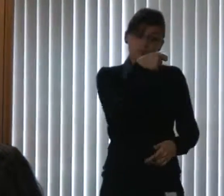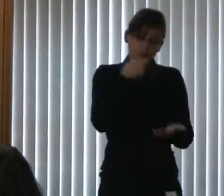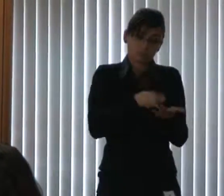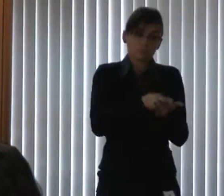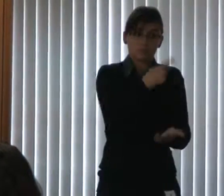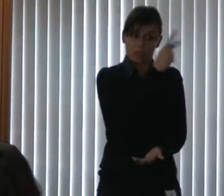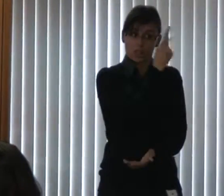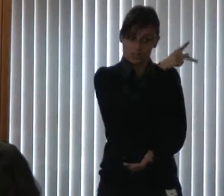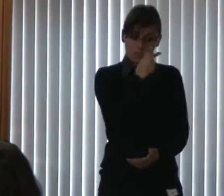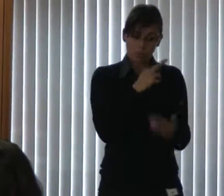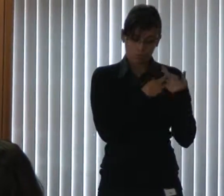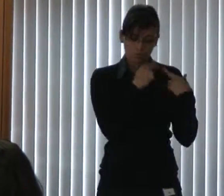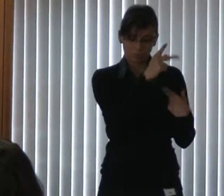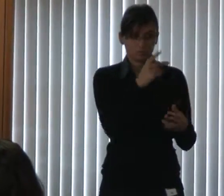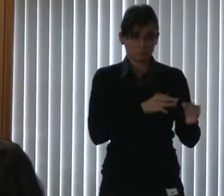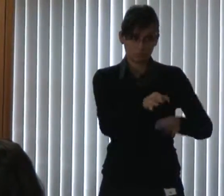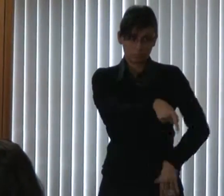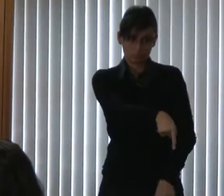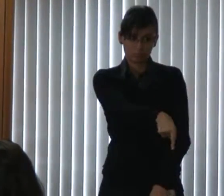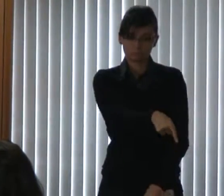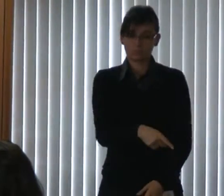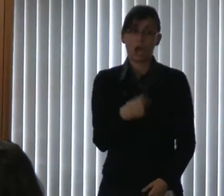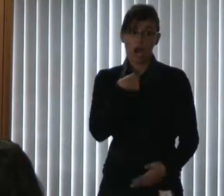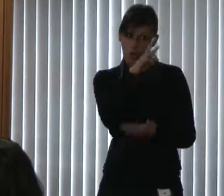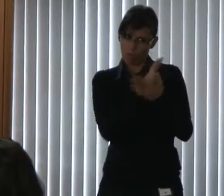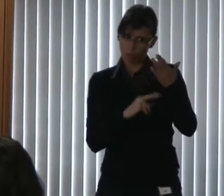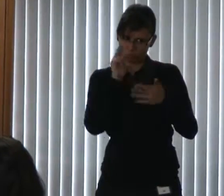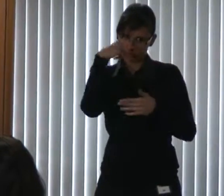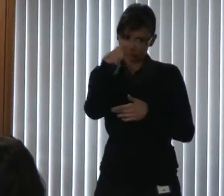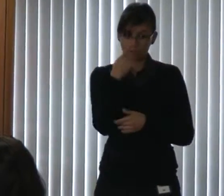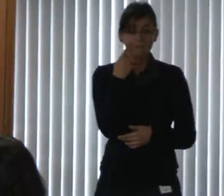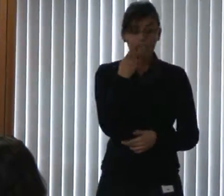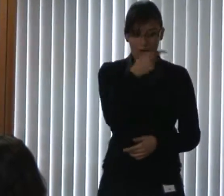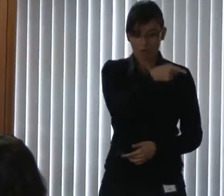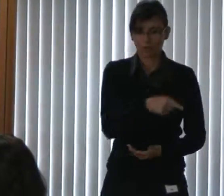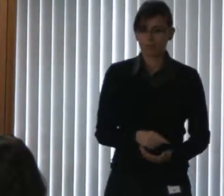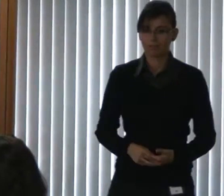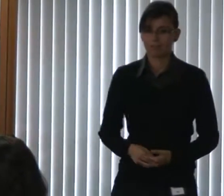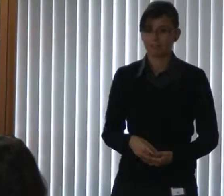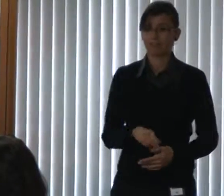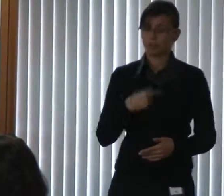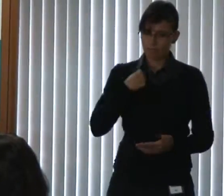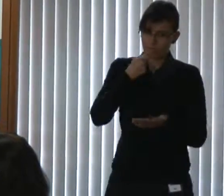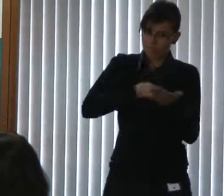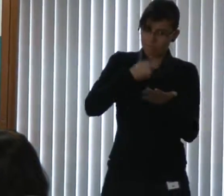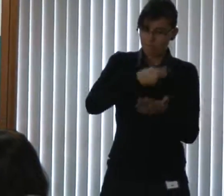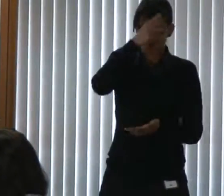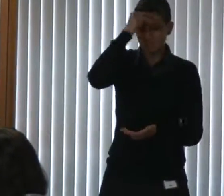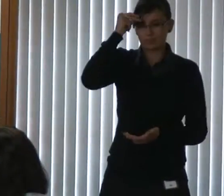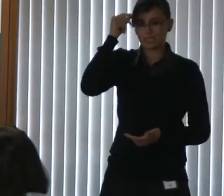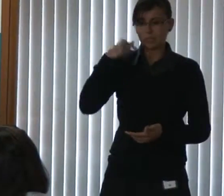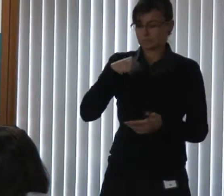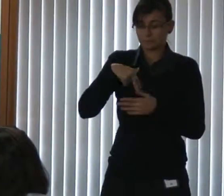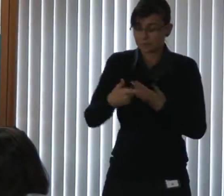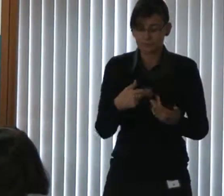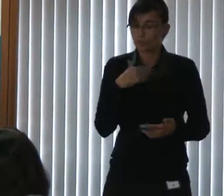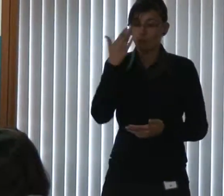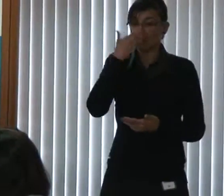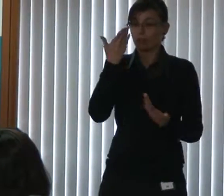prefeitura, nós vamos fazer um relatório e vamos passar para o prefeito e nós vamos cobrar para o prefeito. E eu trupequei sem ver, porque a gente vai, as pedras não são iguais,